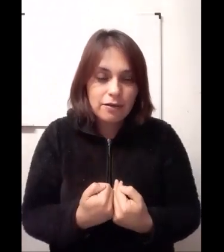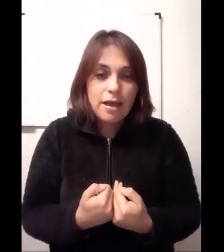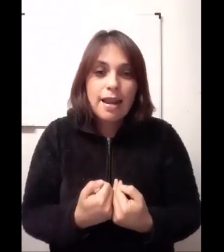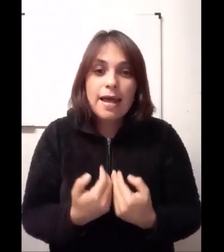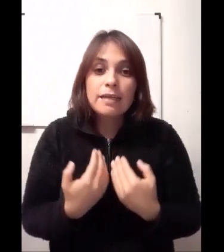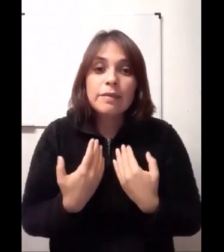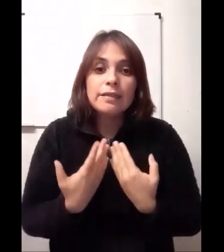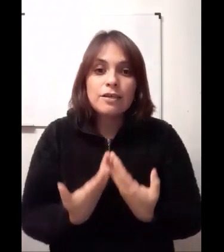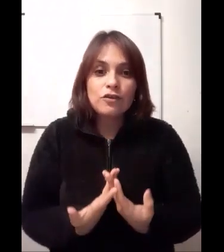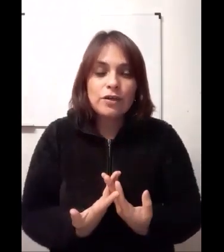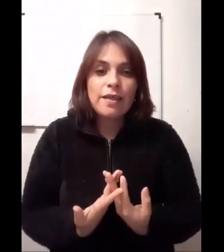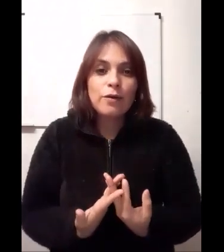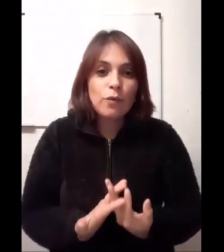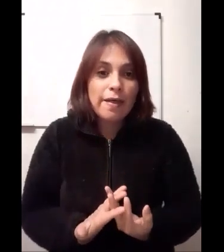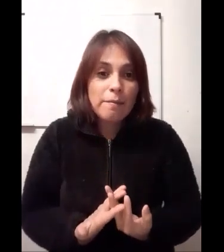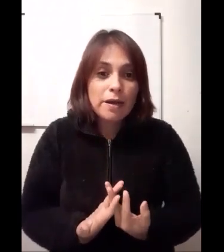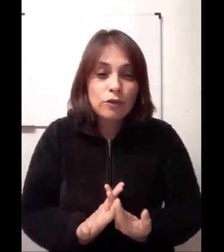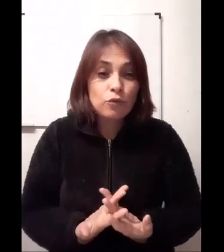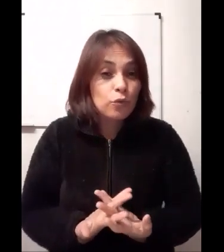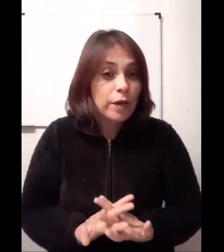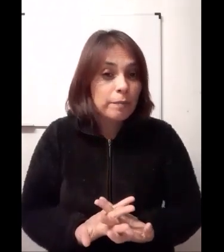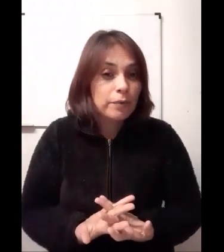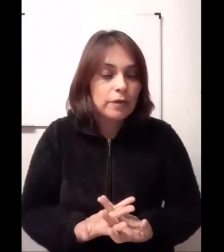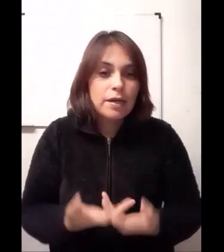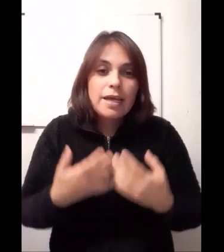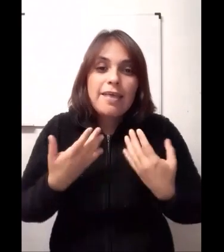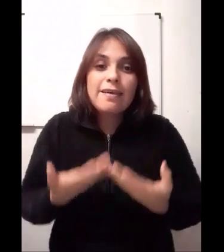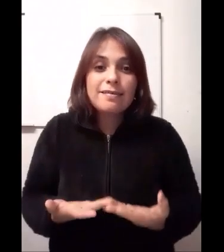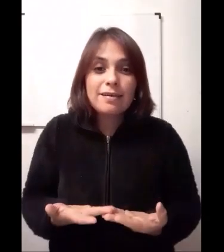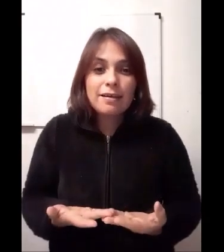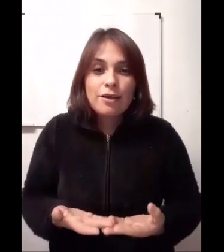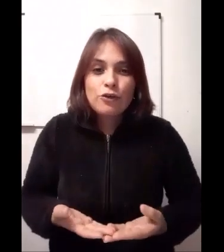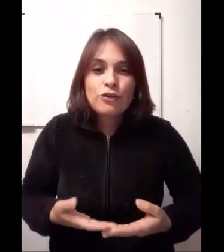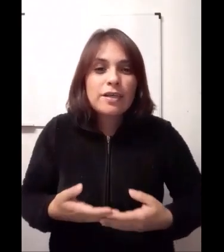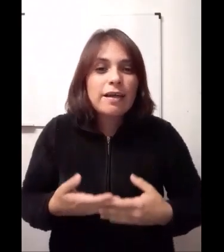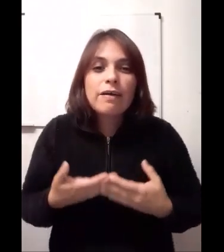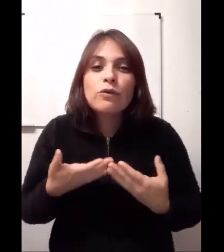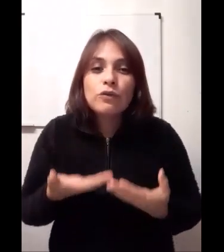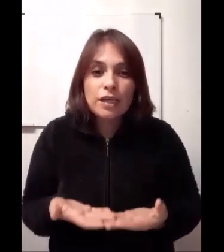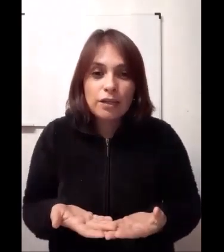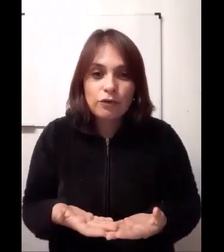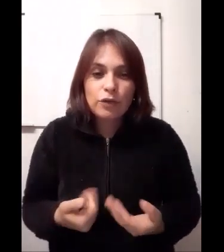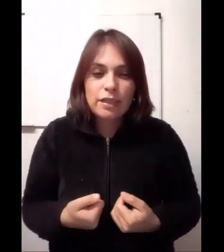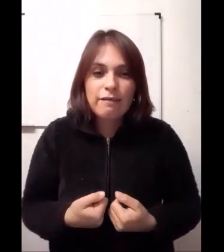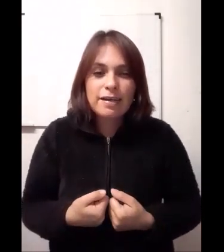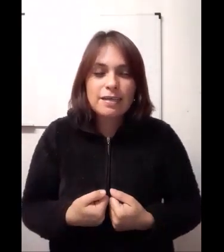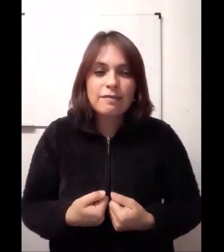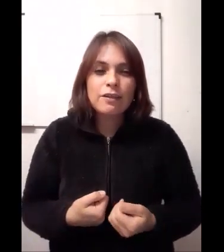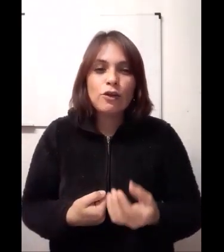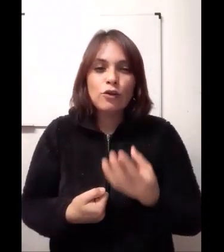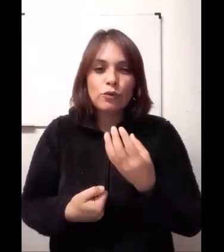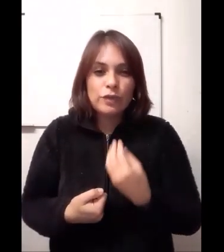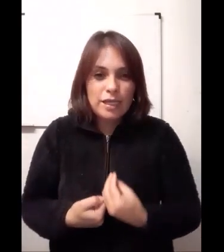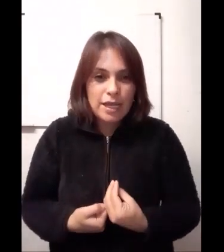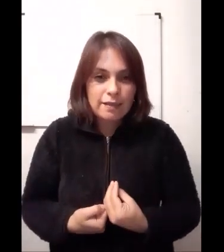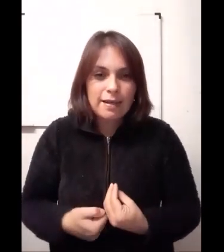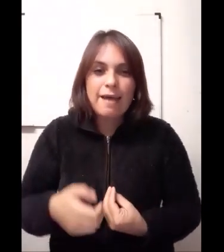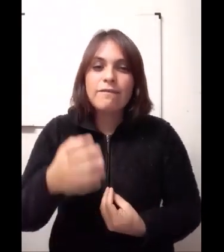la alimentación adecuada para su cuerpo, es decir, no se estaba nutriendo, no estaba recibiendo los nutrientes, las